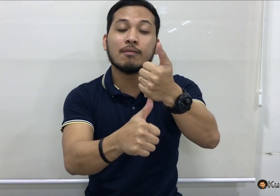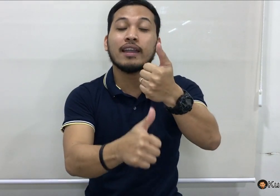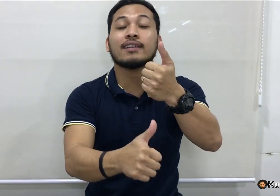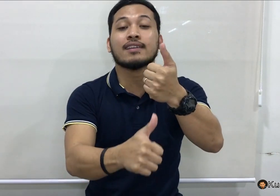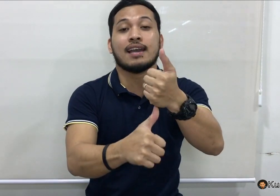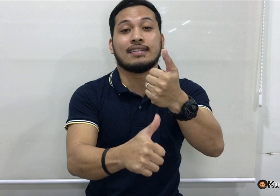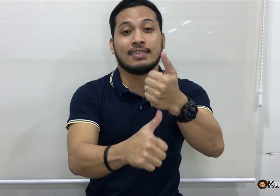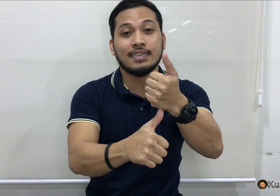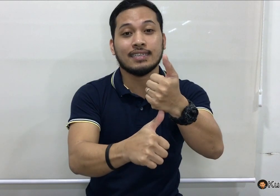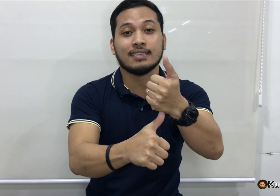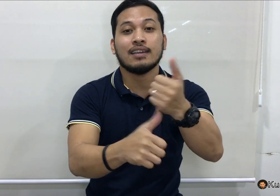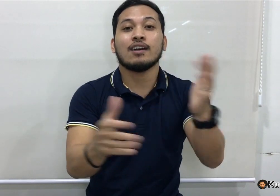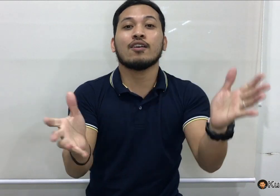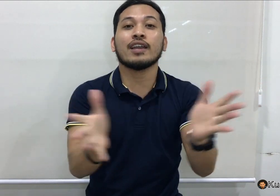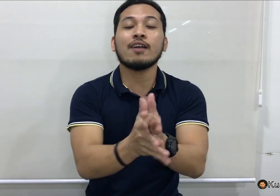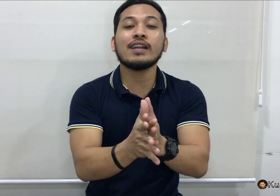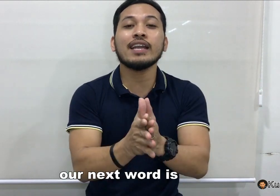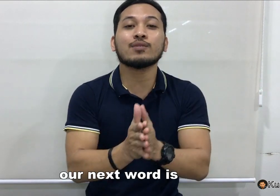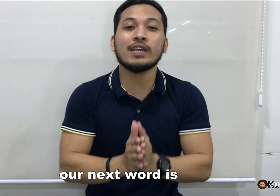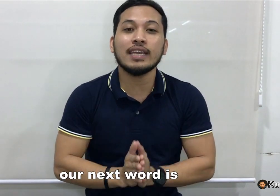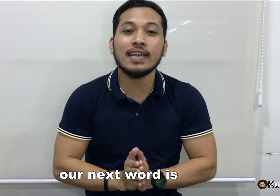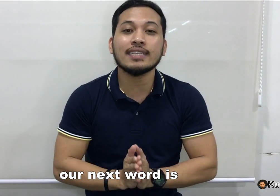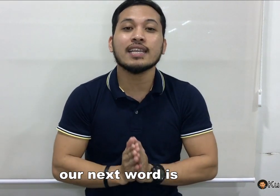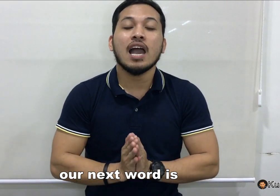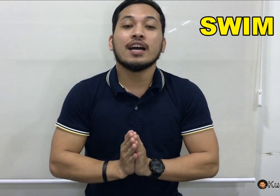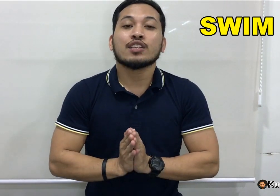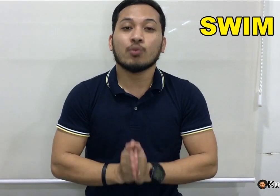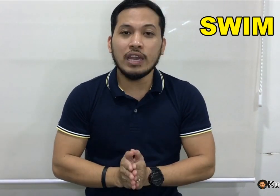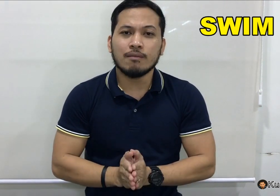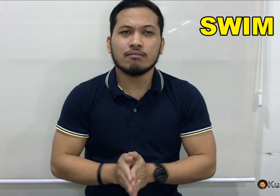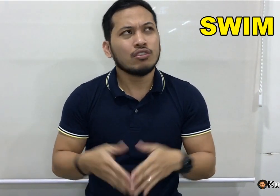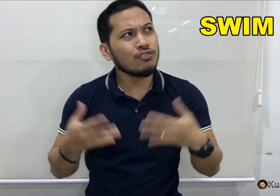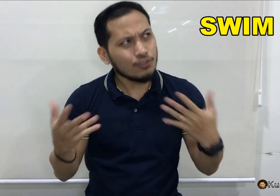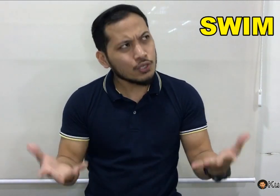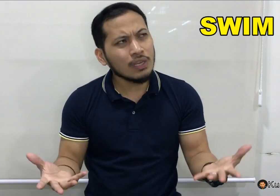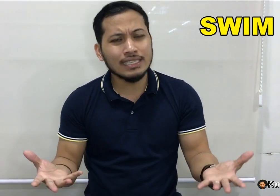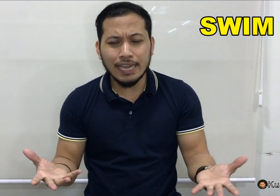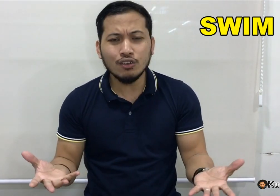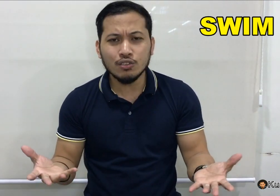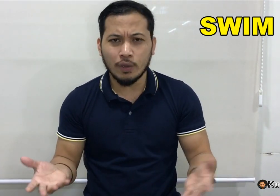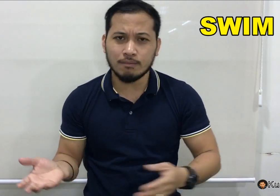babae mo sa assist. Okay, our next word is, swim. Yung usual sign yung swim.